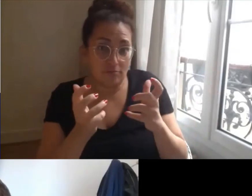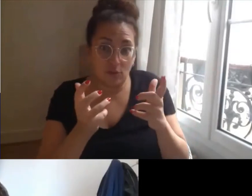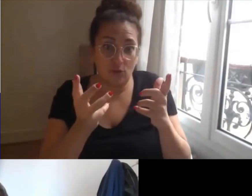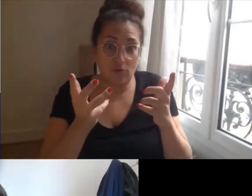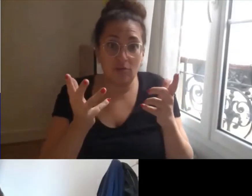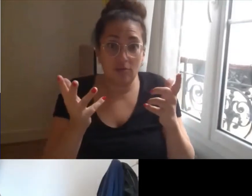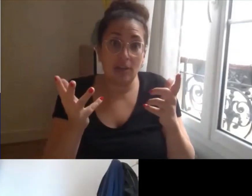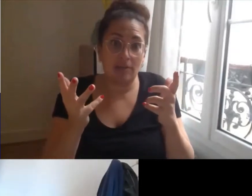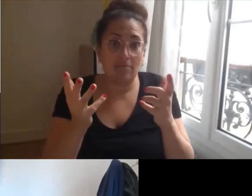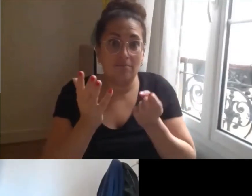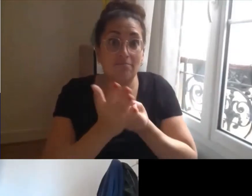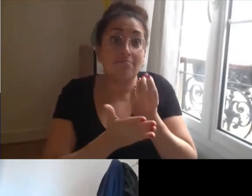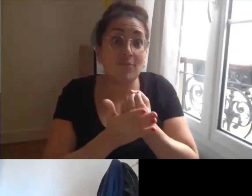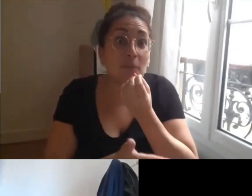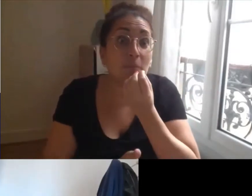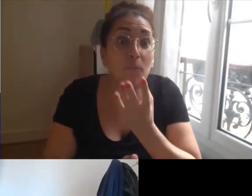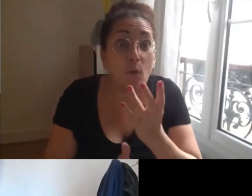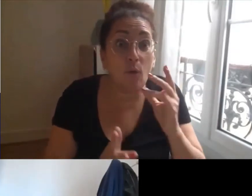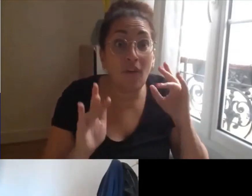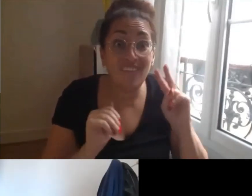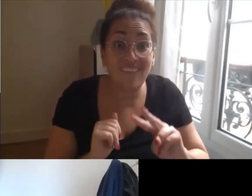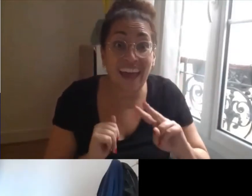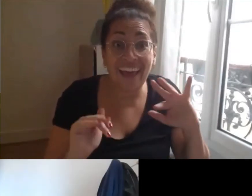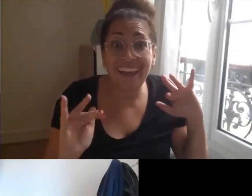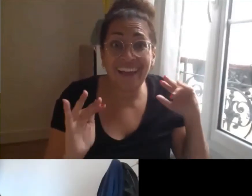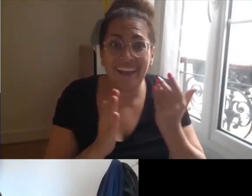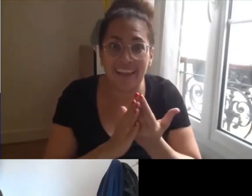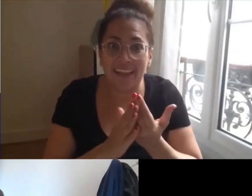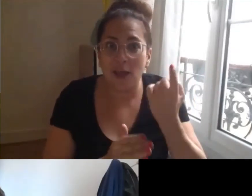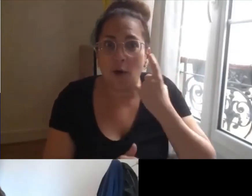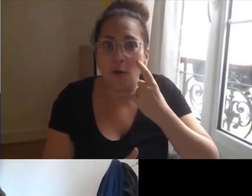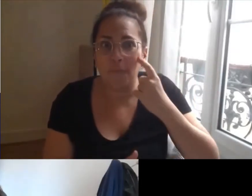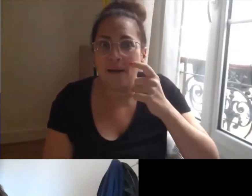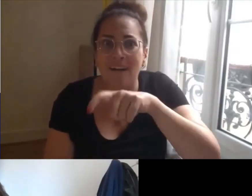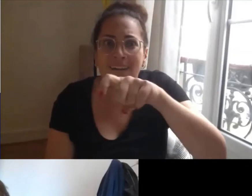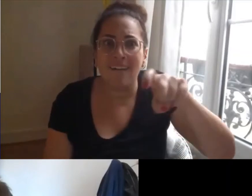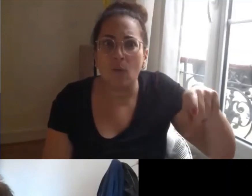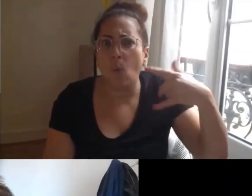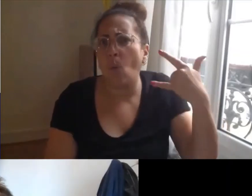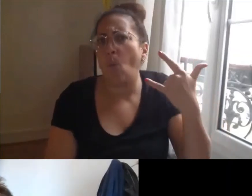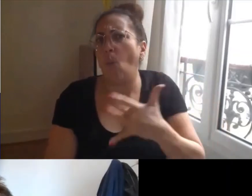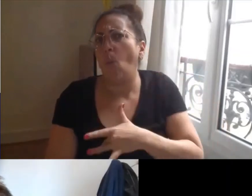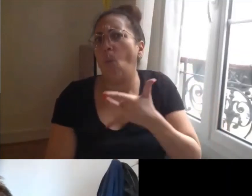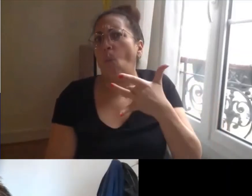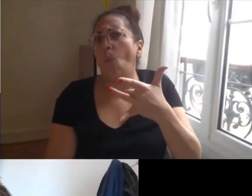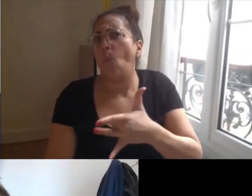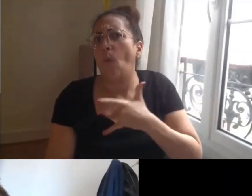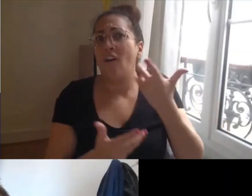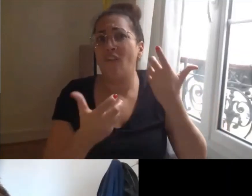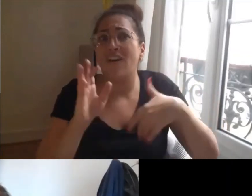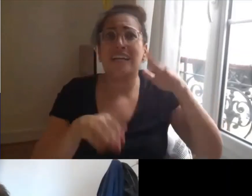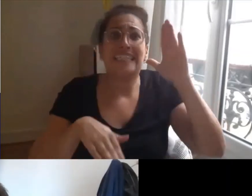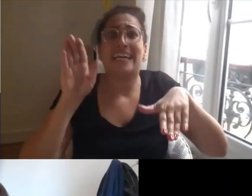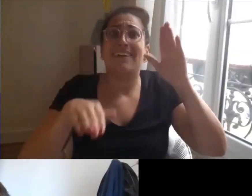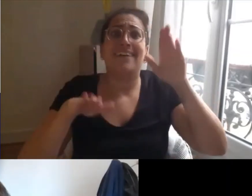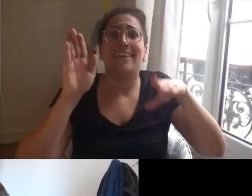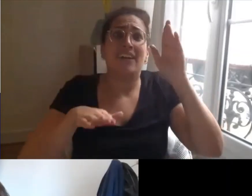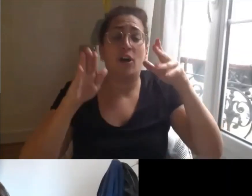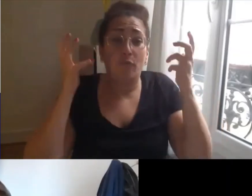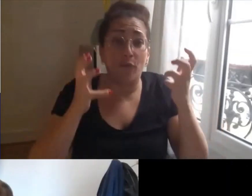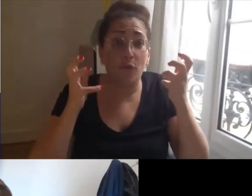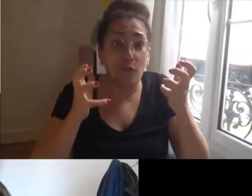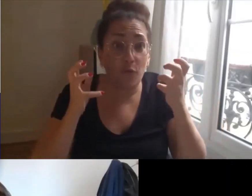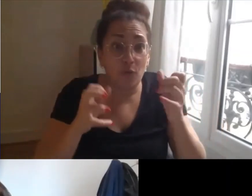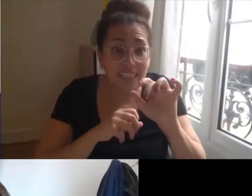bonne nouvelle c'est que jusqu'à présent on a eu effectivement ça a suscité beaucoup d'intérêt on a eu énormément de réponses donc c